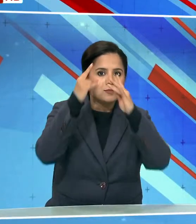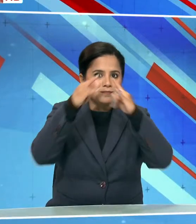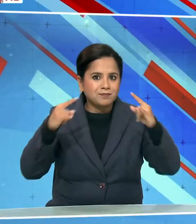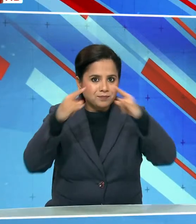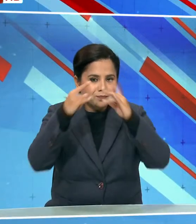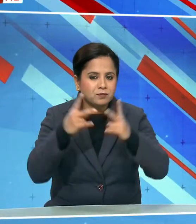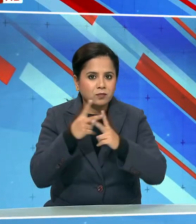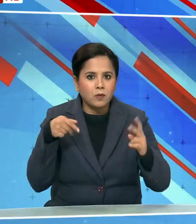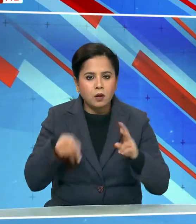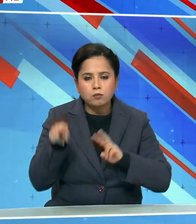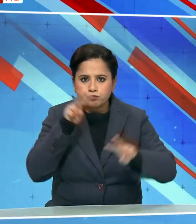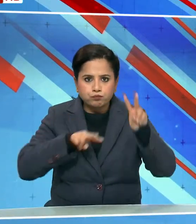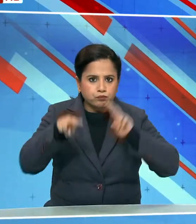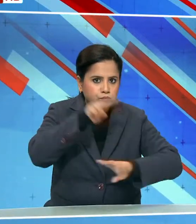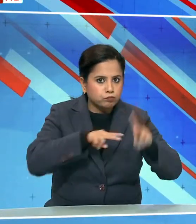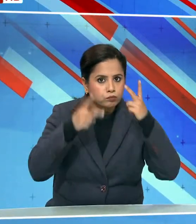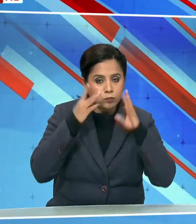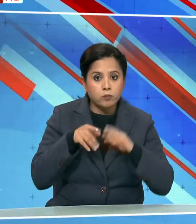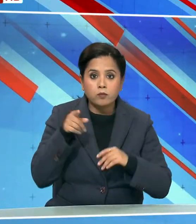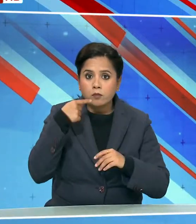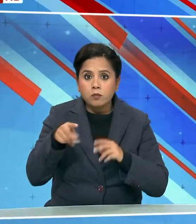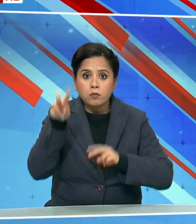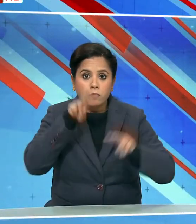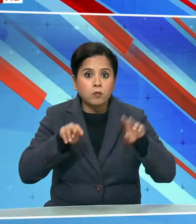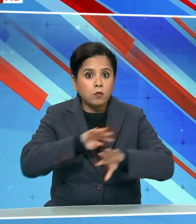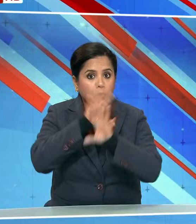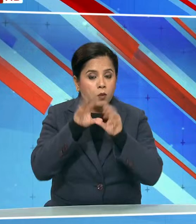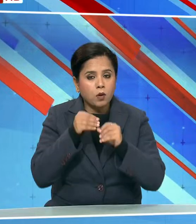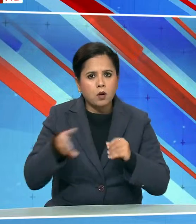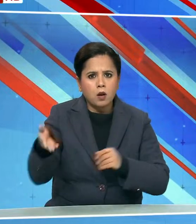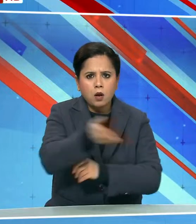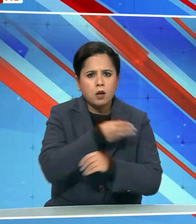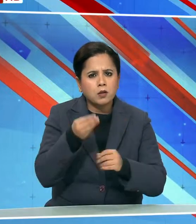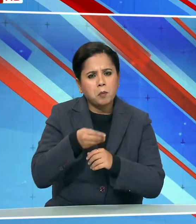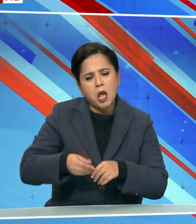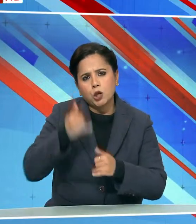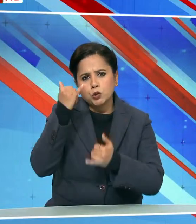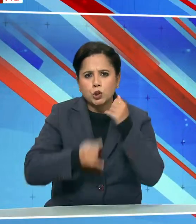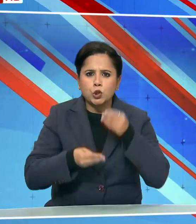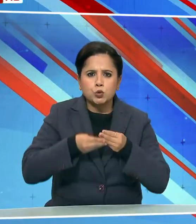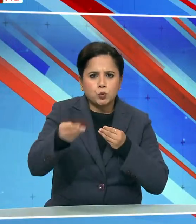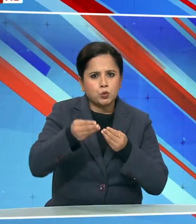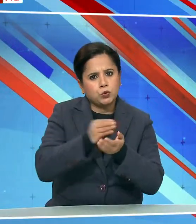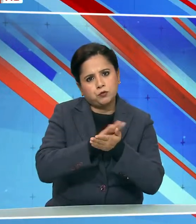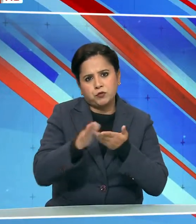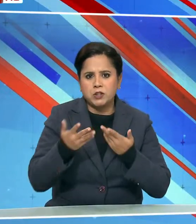का जाइजा उन्होंने लिया उन्होंने कहा कि यहां की तैयारी लगबख अपने अंतिम चरंड पे है